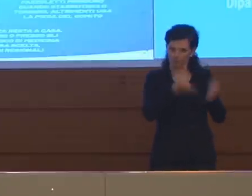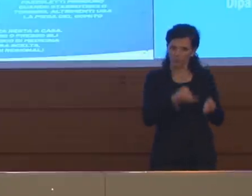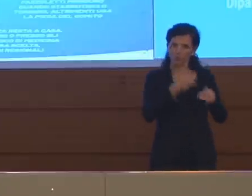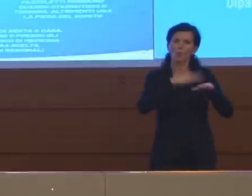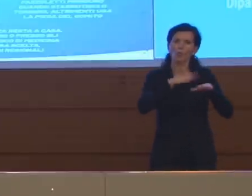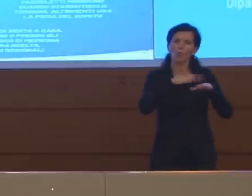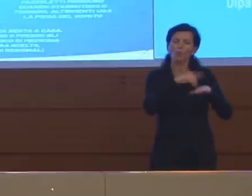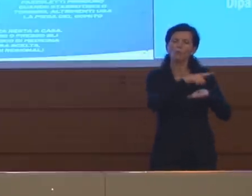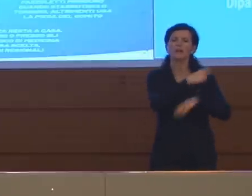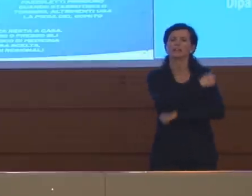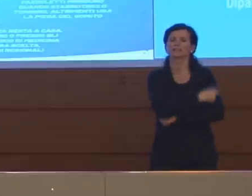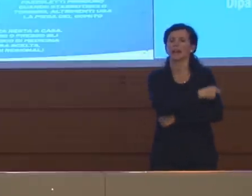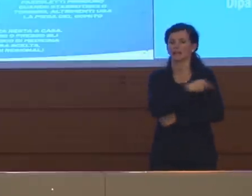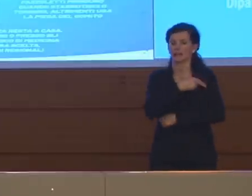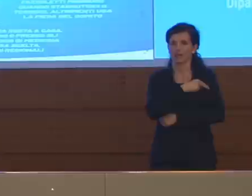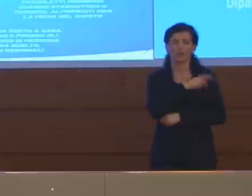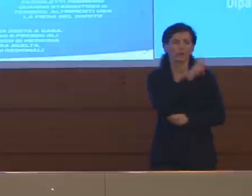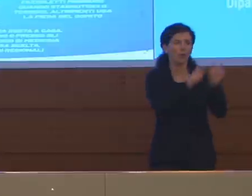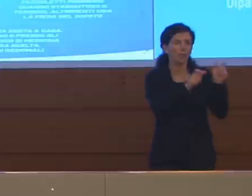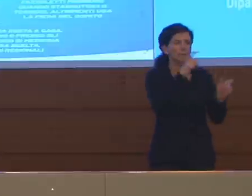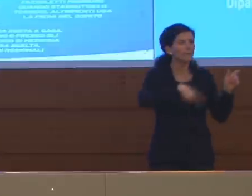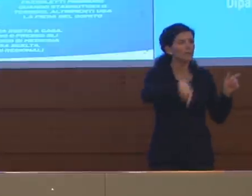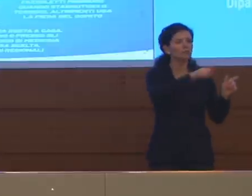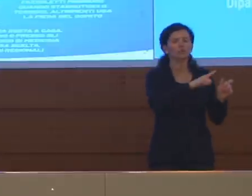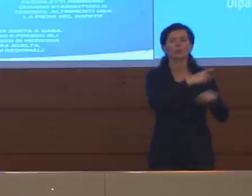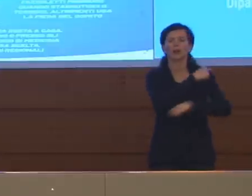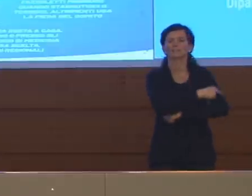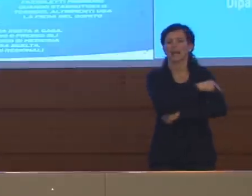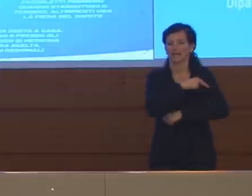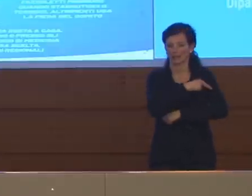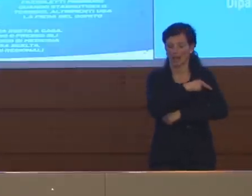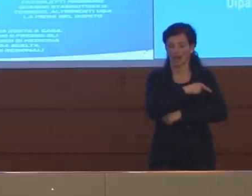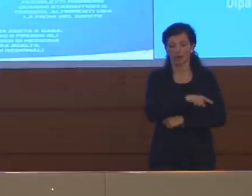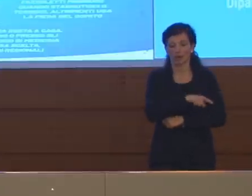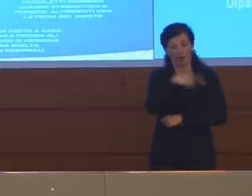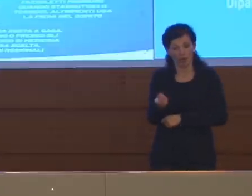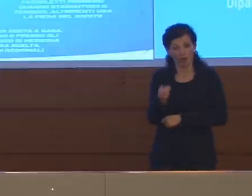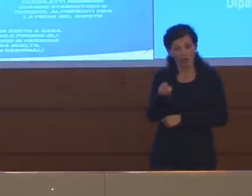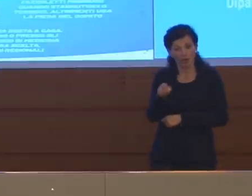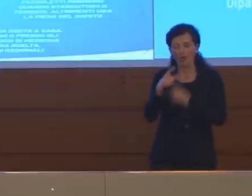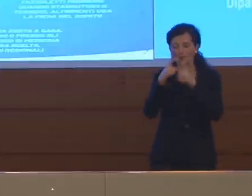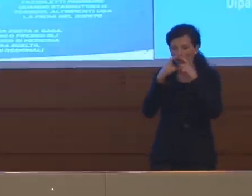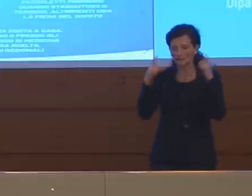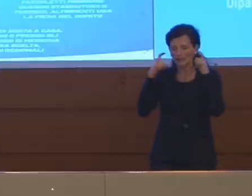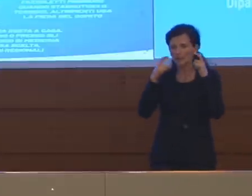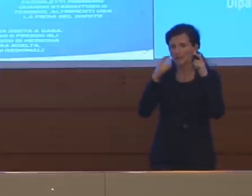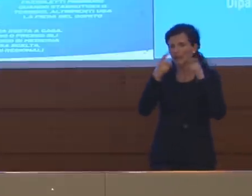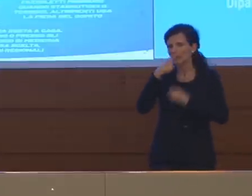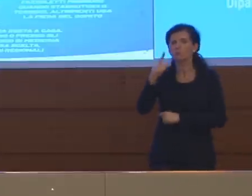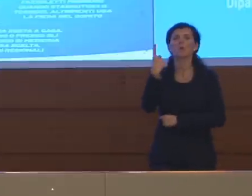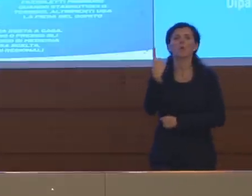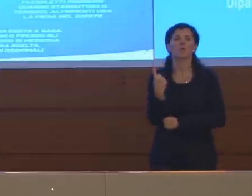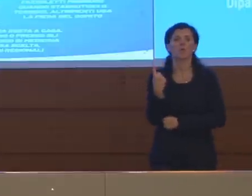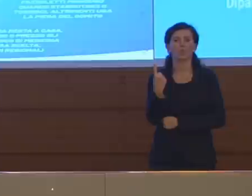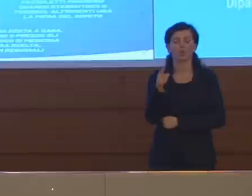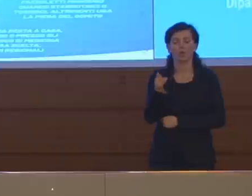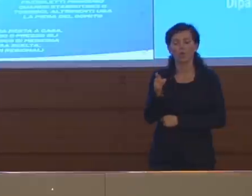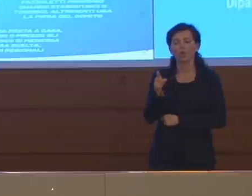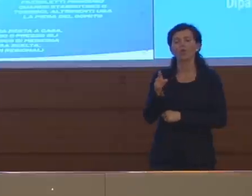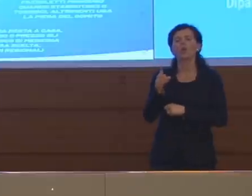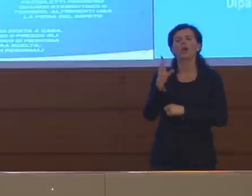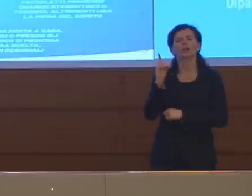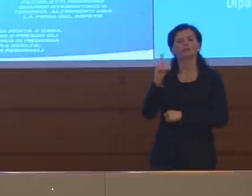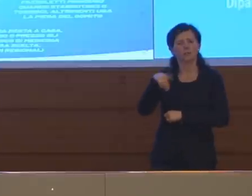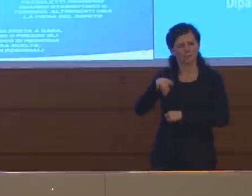sanitario, ovvero sia per personale sanitario. Poi ci sono le mascherine tipo 1, che sono dispositivi medici sempre